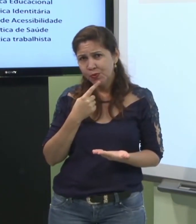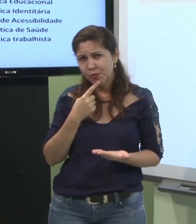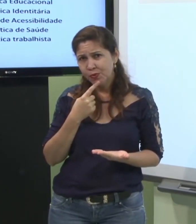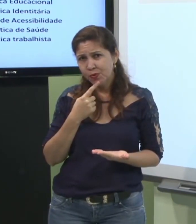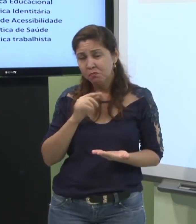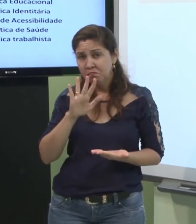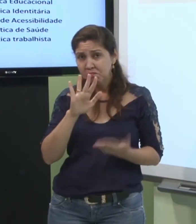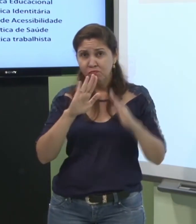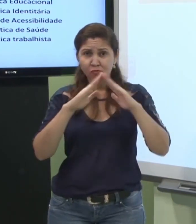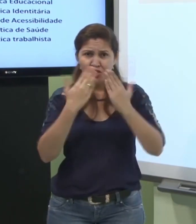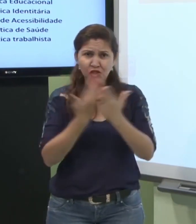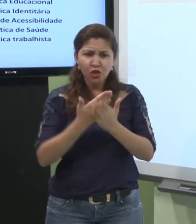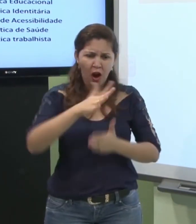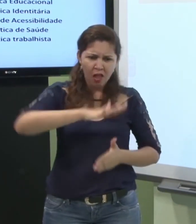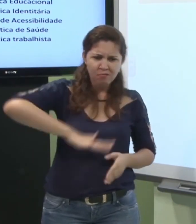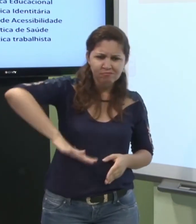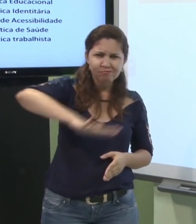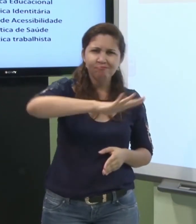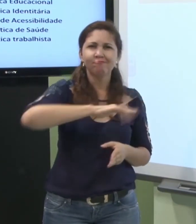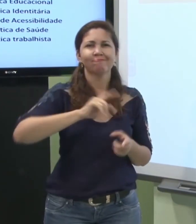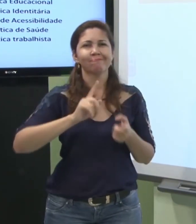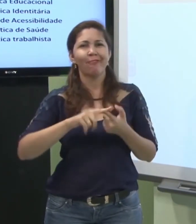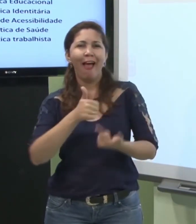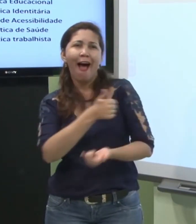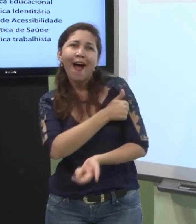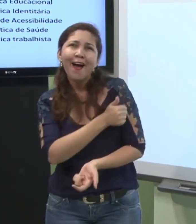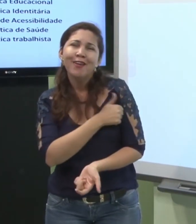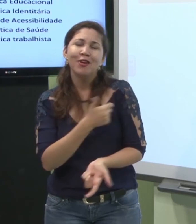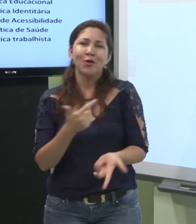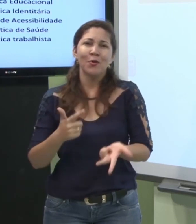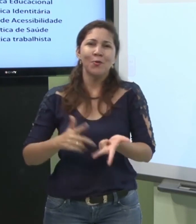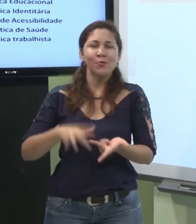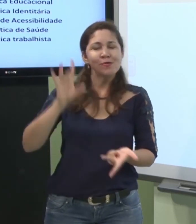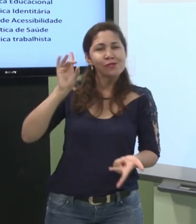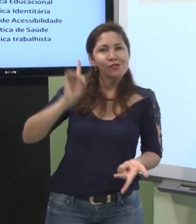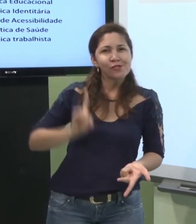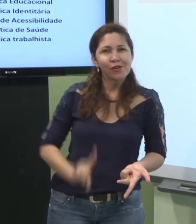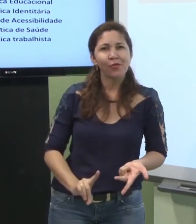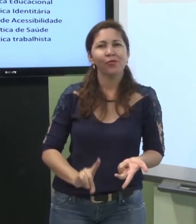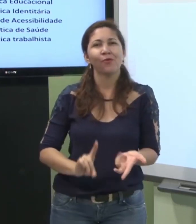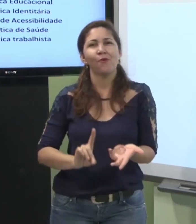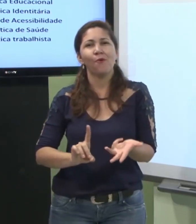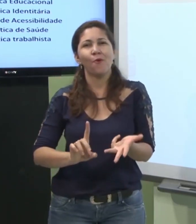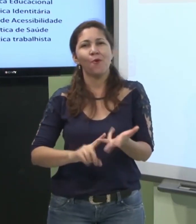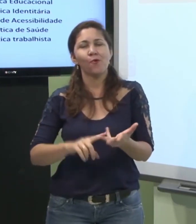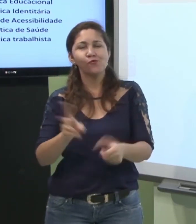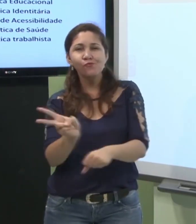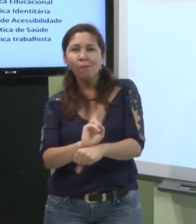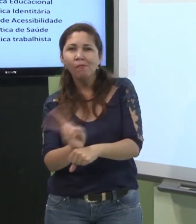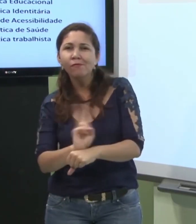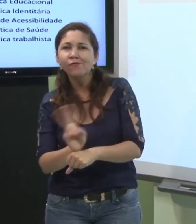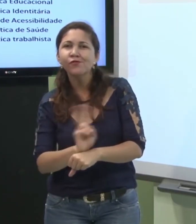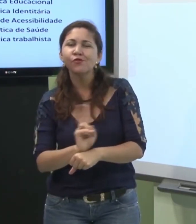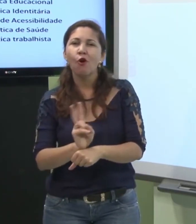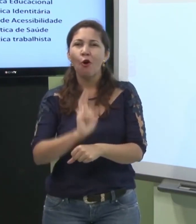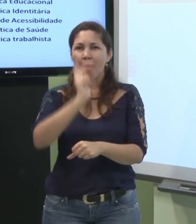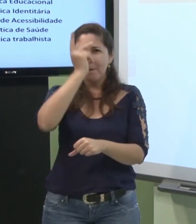porque os alunos os diretores supervisores as serviçais sabem língua de sinais